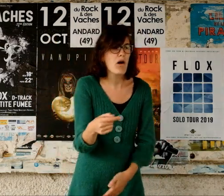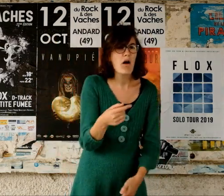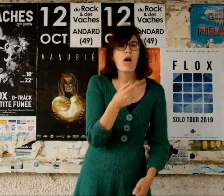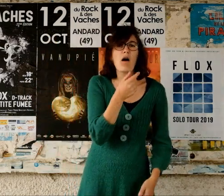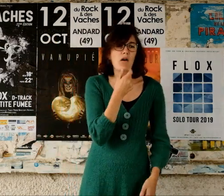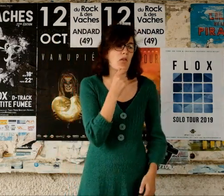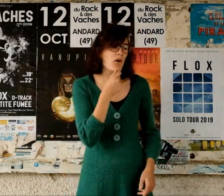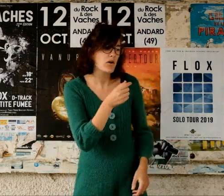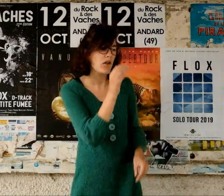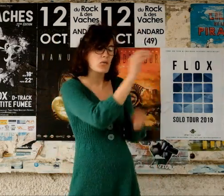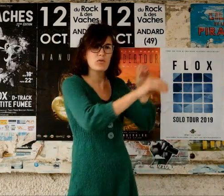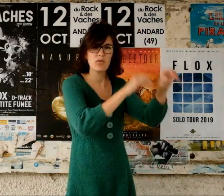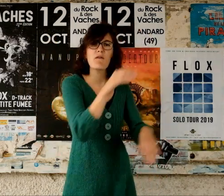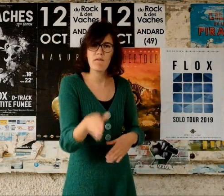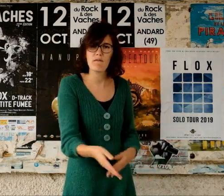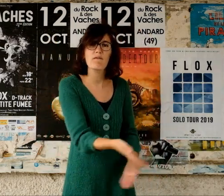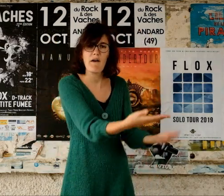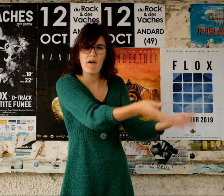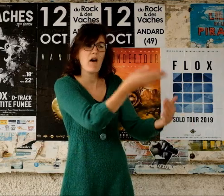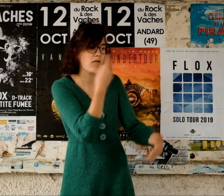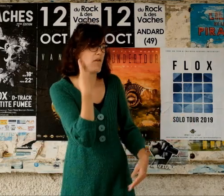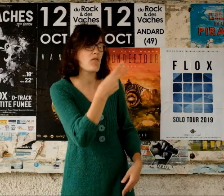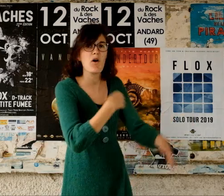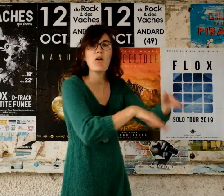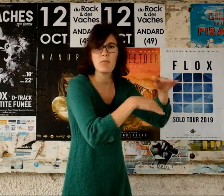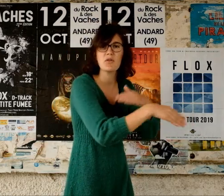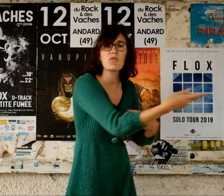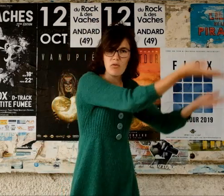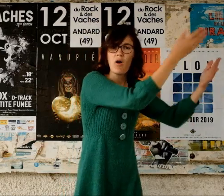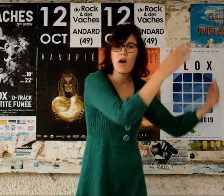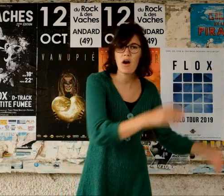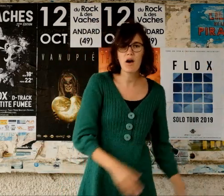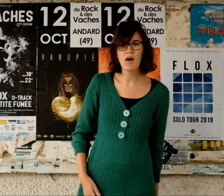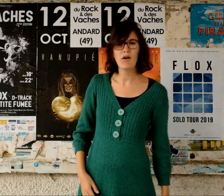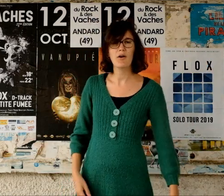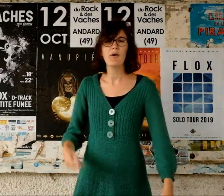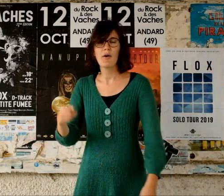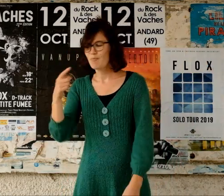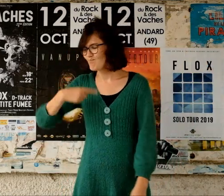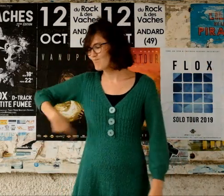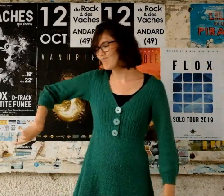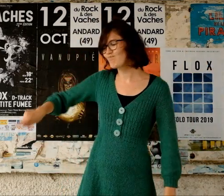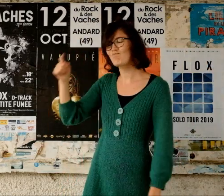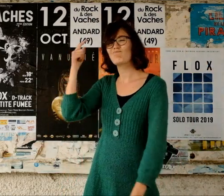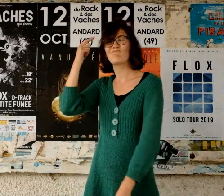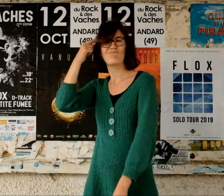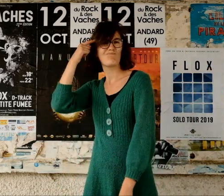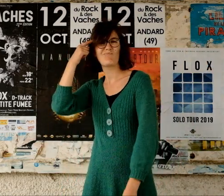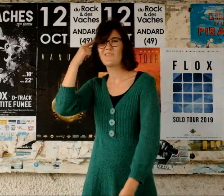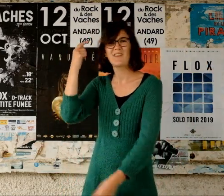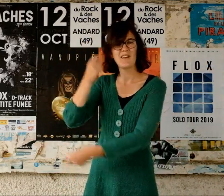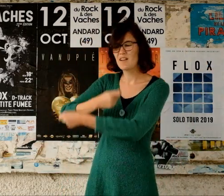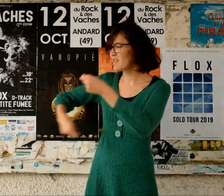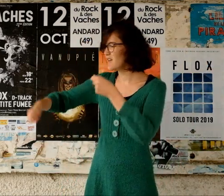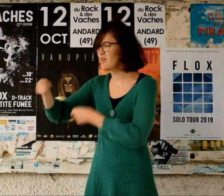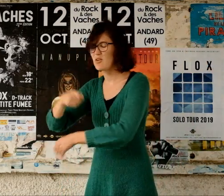Angleterre Va voir la gueule de leur métro Faut qu'on se fasse une raison On allopait nos transactions